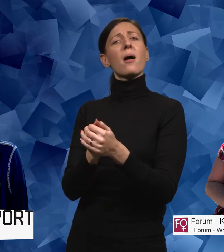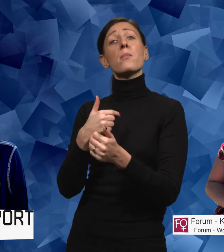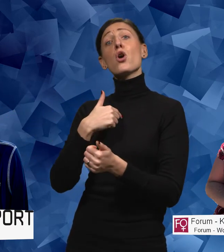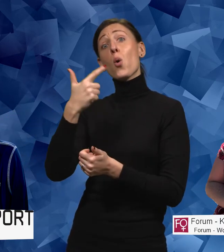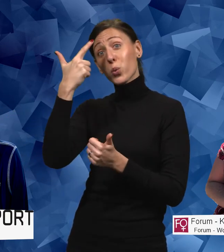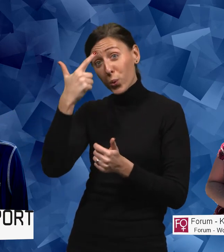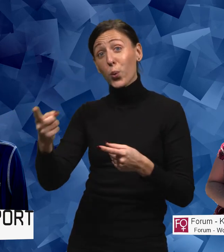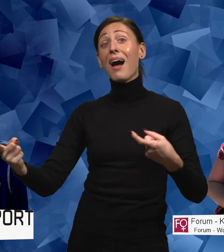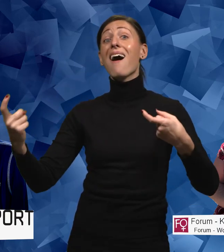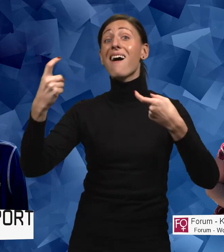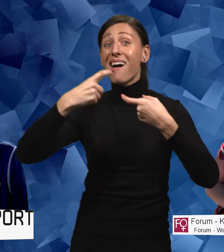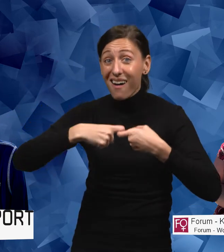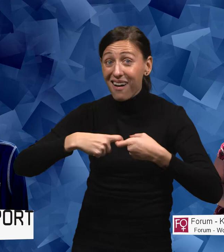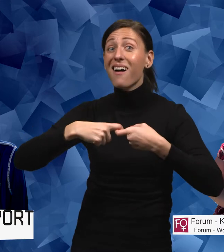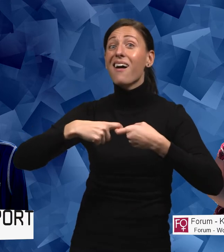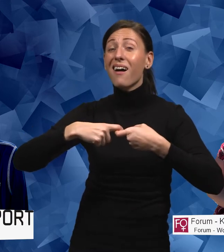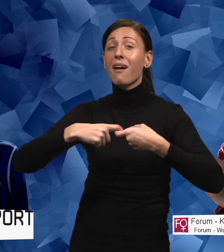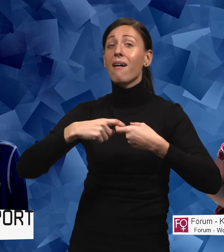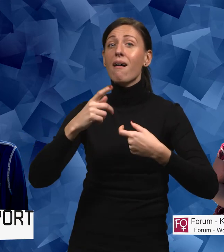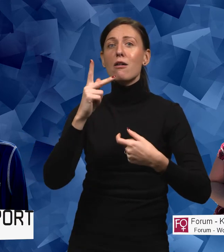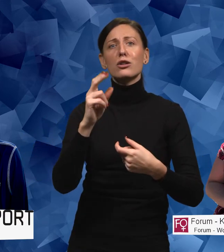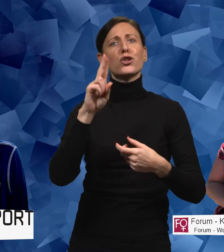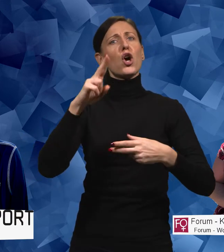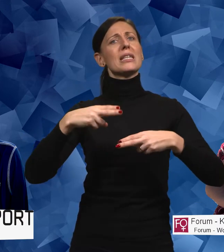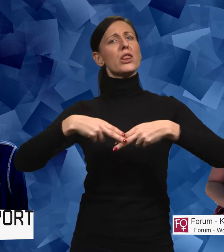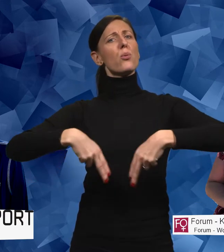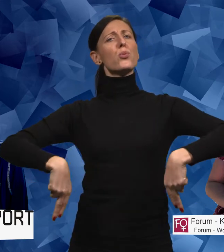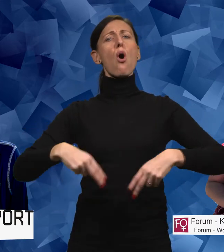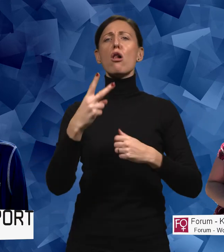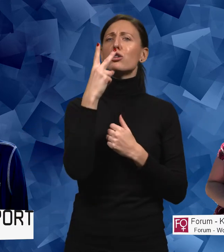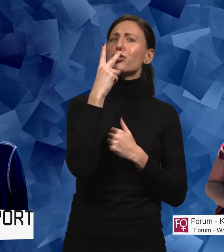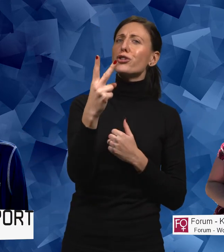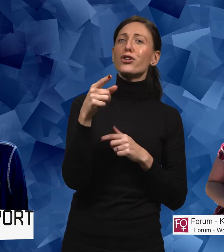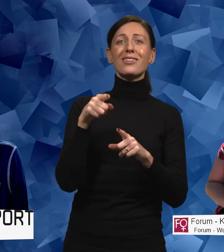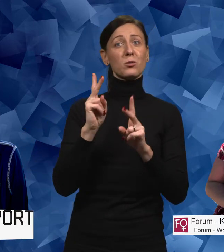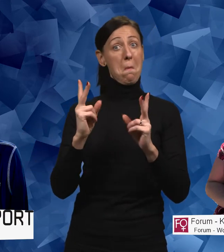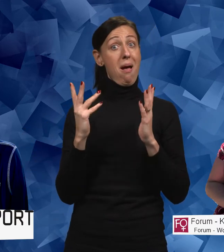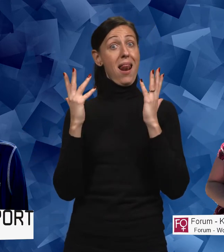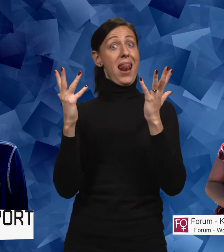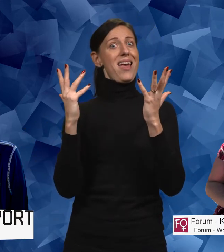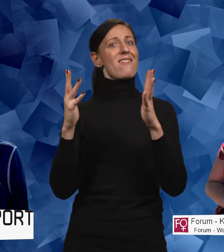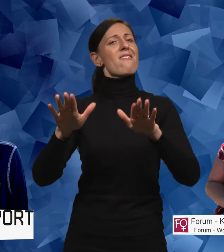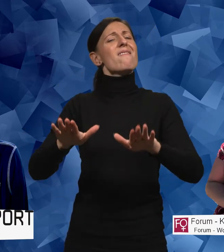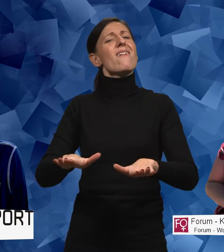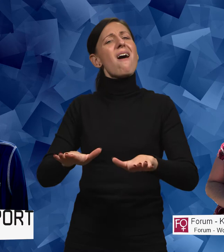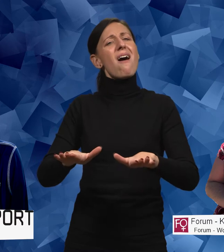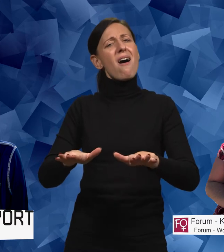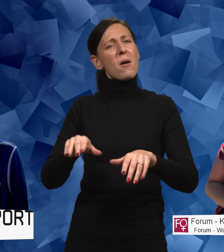jag tror att det hänger ihop med den här könsneutrala synen som lever kvar. Och det